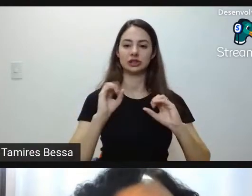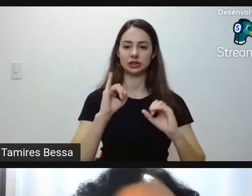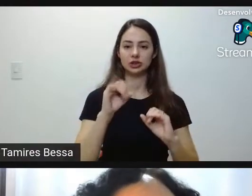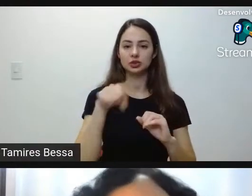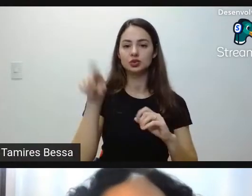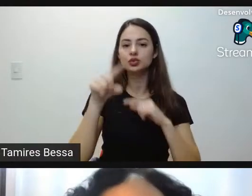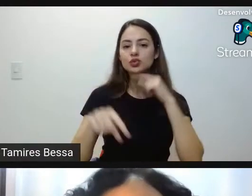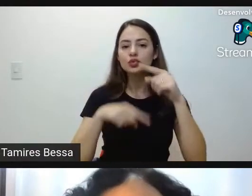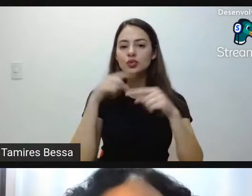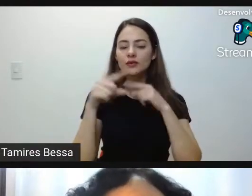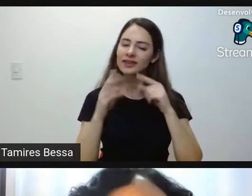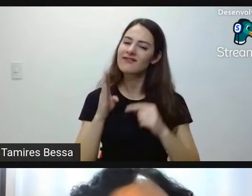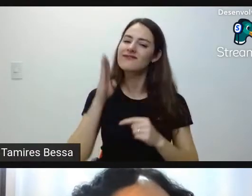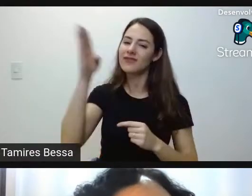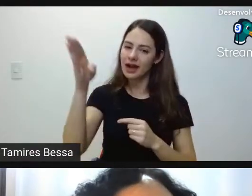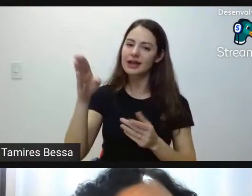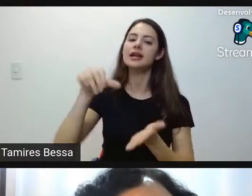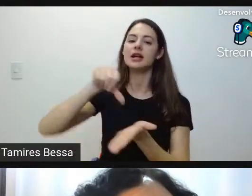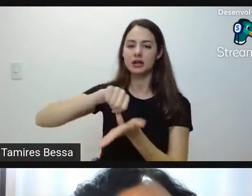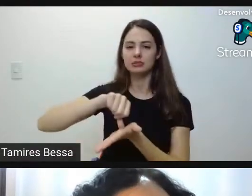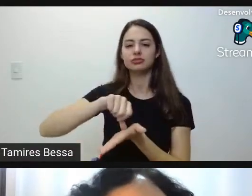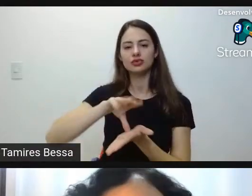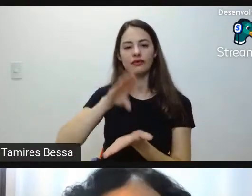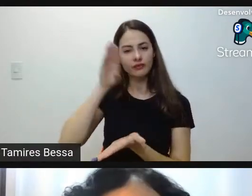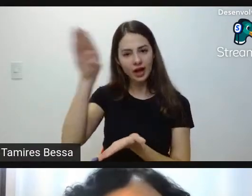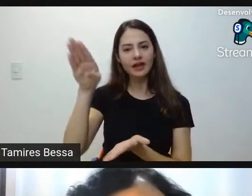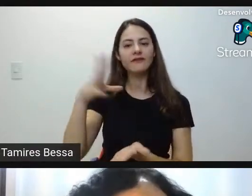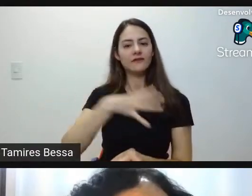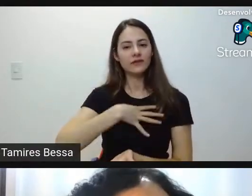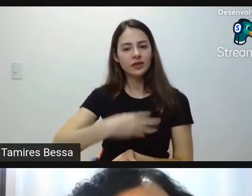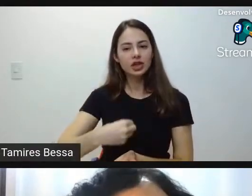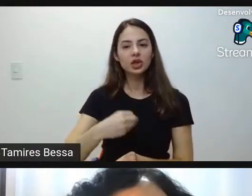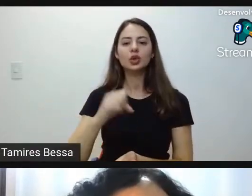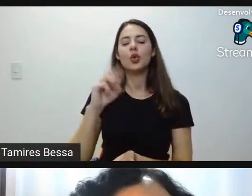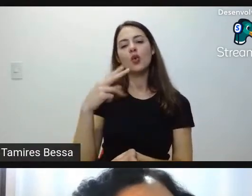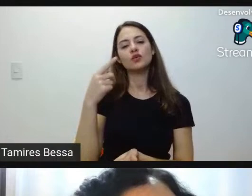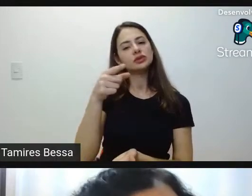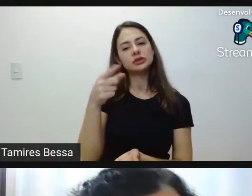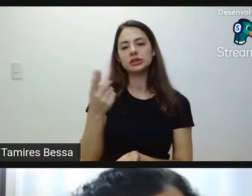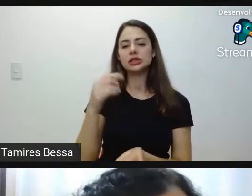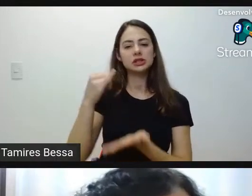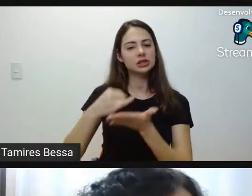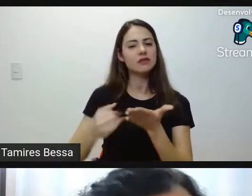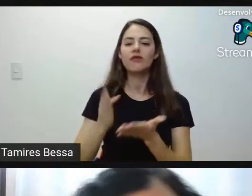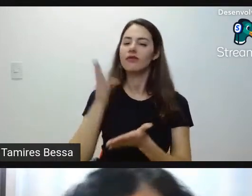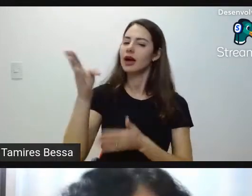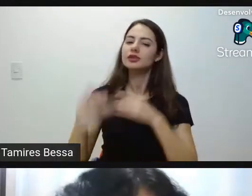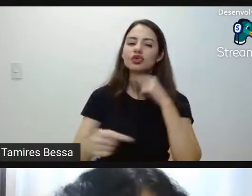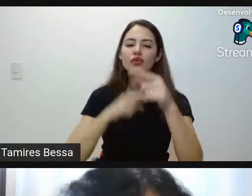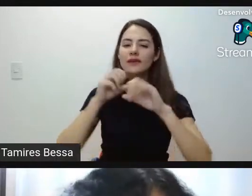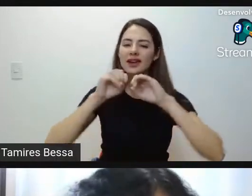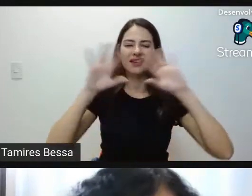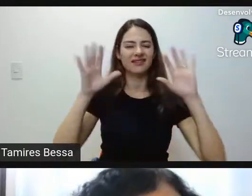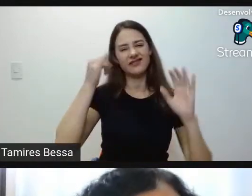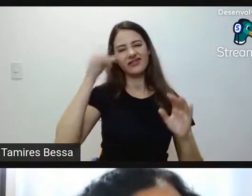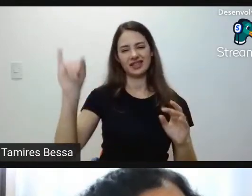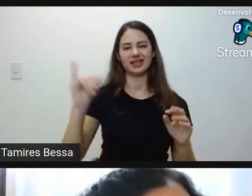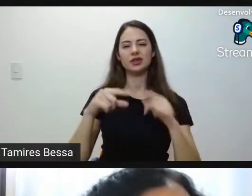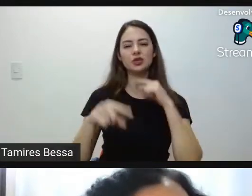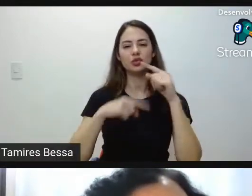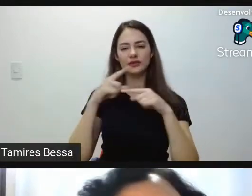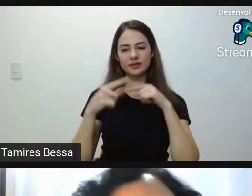procurem o campus onde o seu filho vai fazer ou você vai fazer a sua inscrição e tirem suas dúvidas lá, não fiquem com dúvidas,